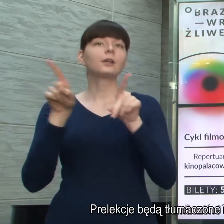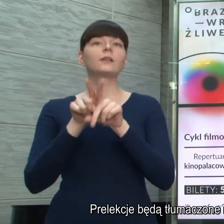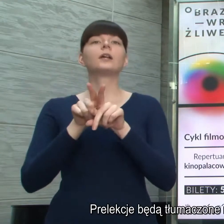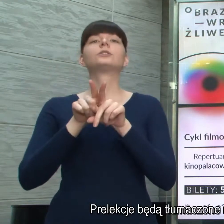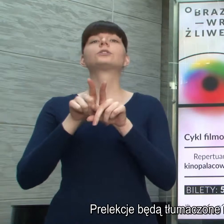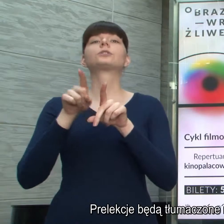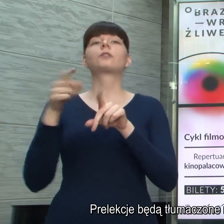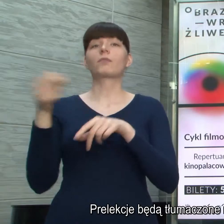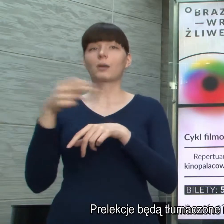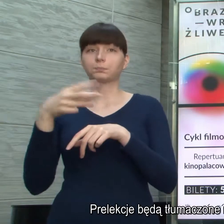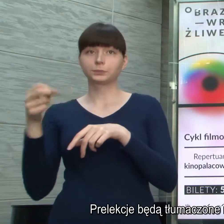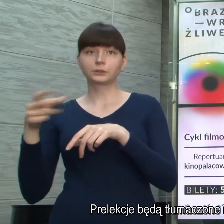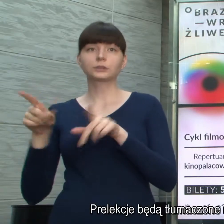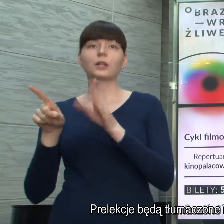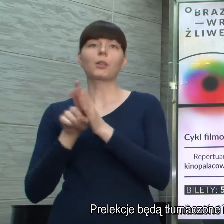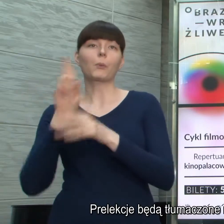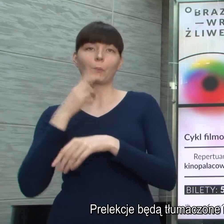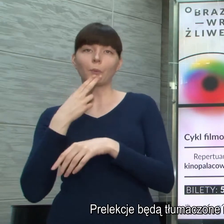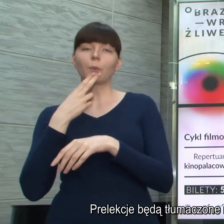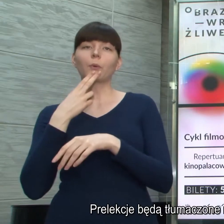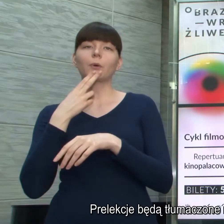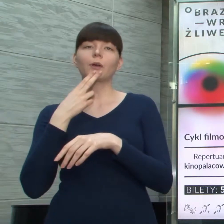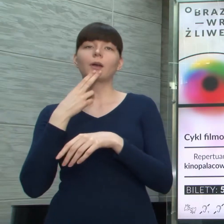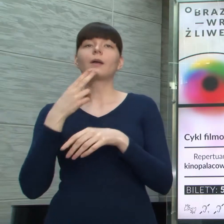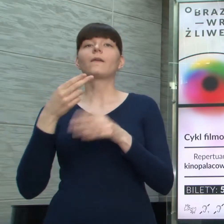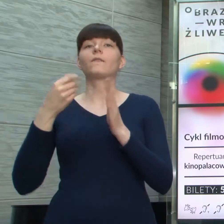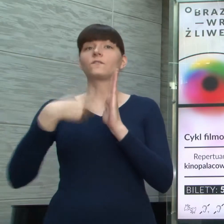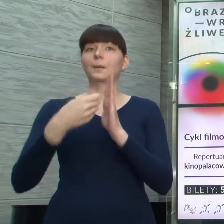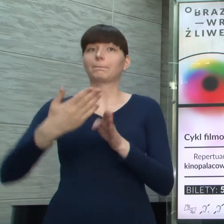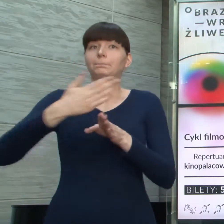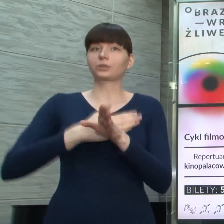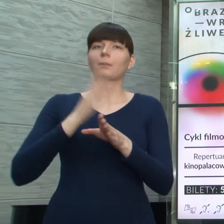Prelekcje będą tłumaczone na polski język migowy.